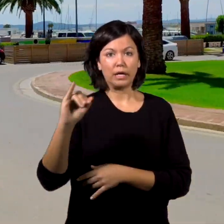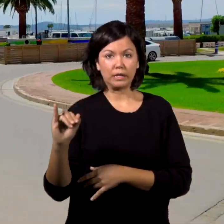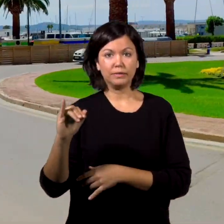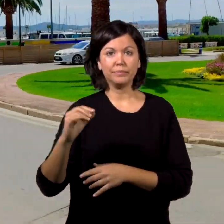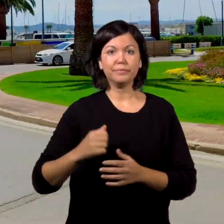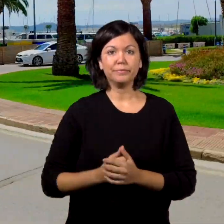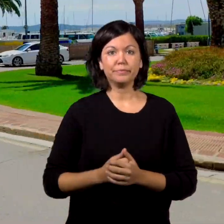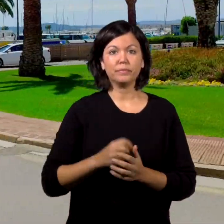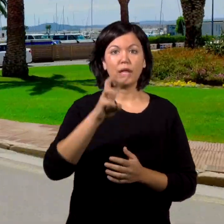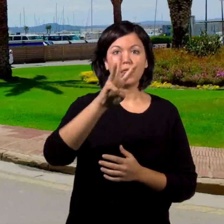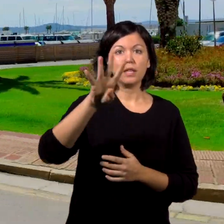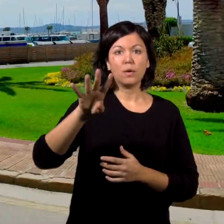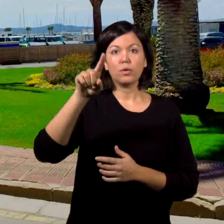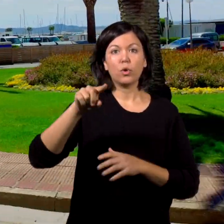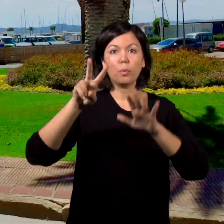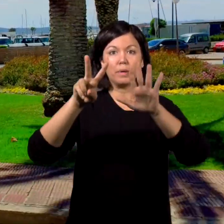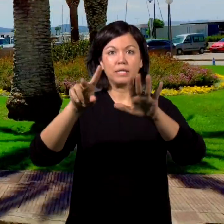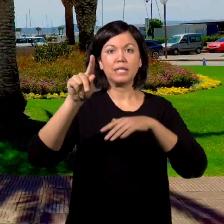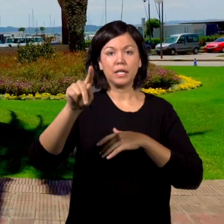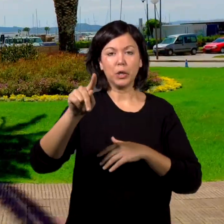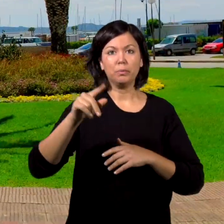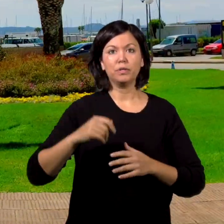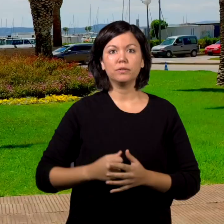34,7 kilómetros